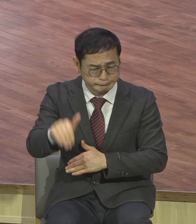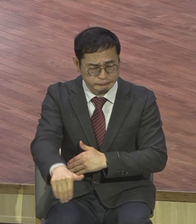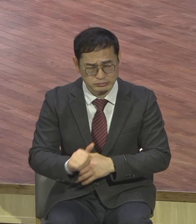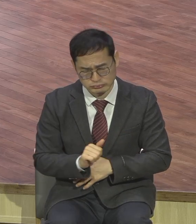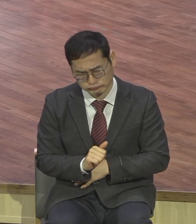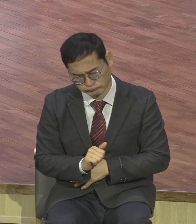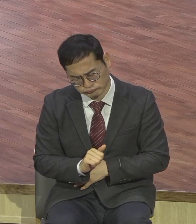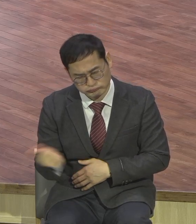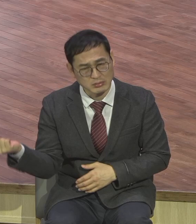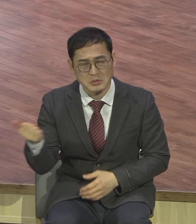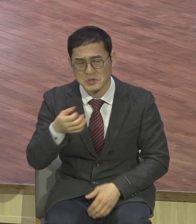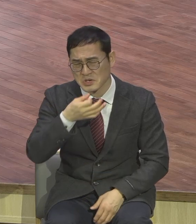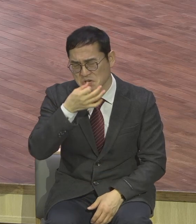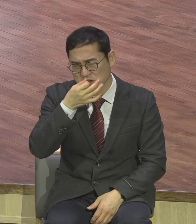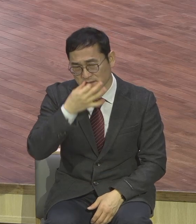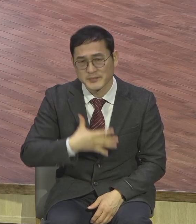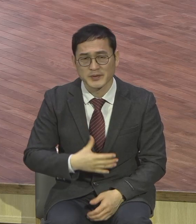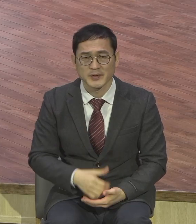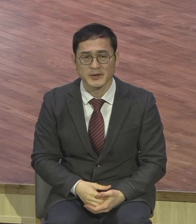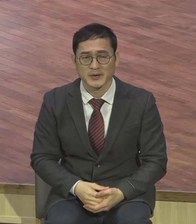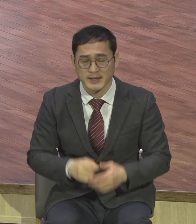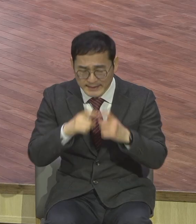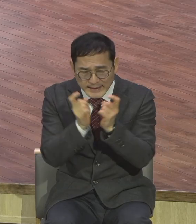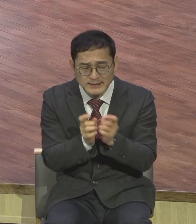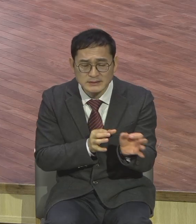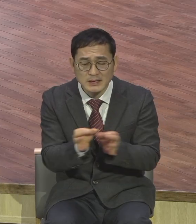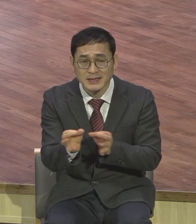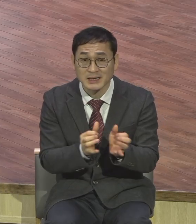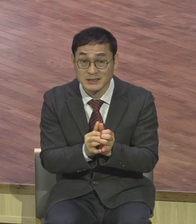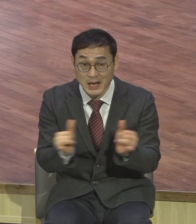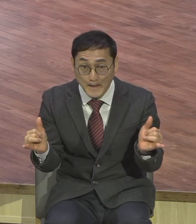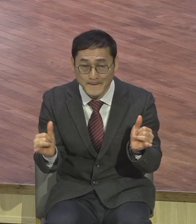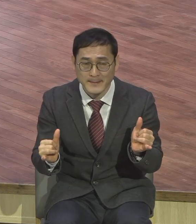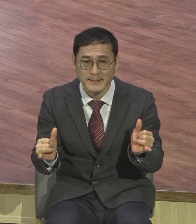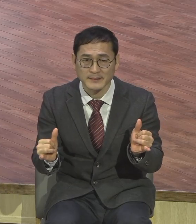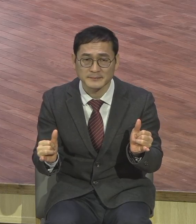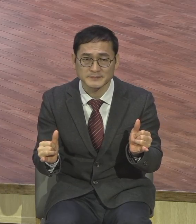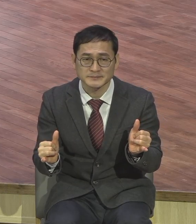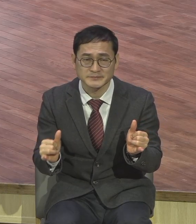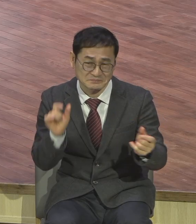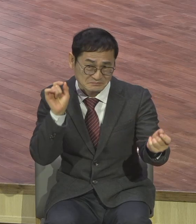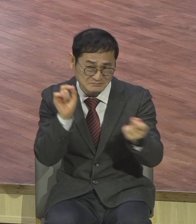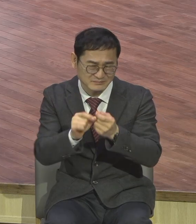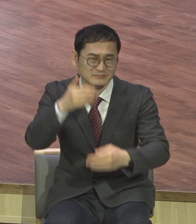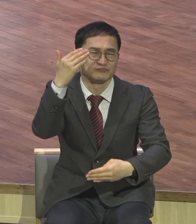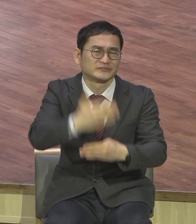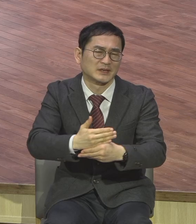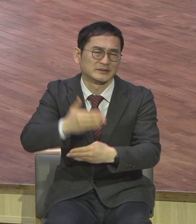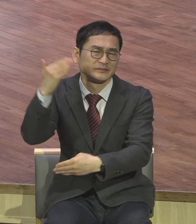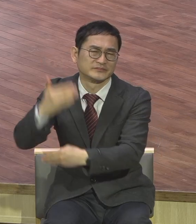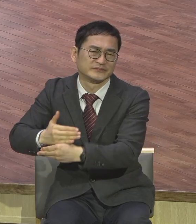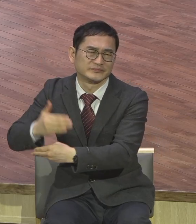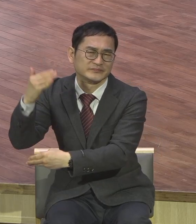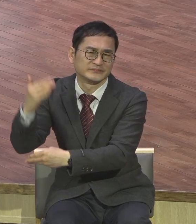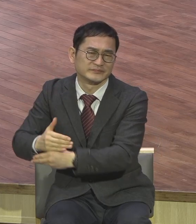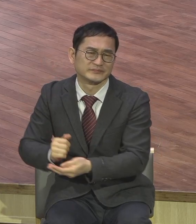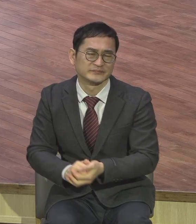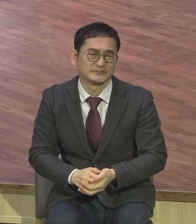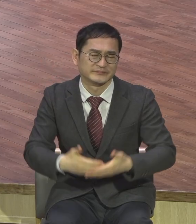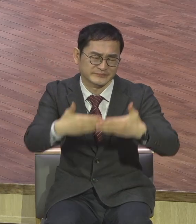분들은 거의 폐업하는 상점들이 속출하고 있고